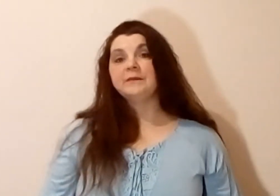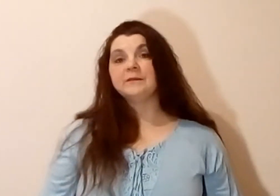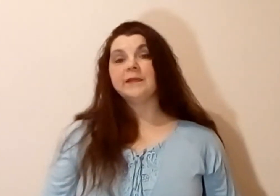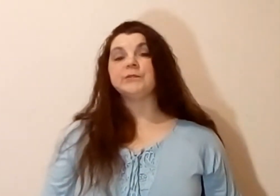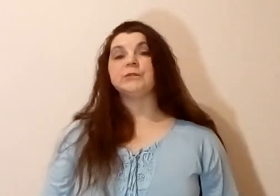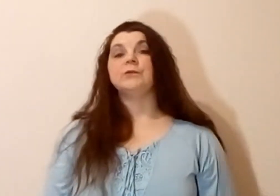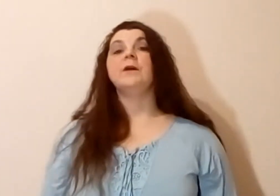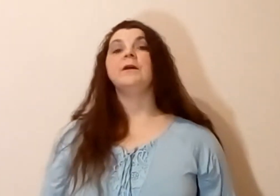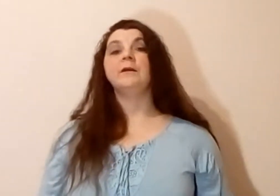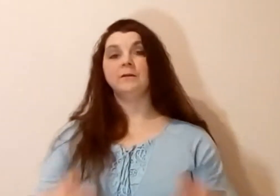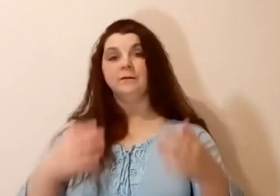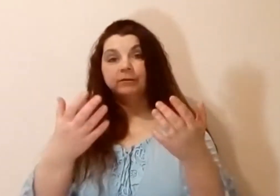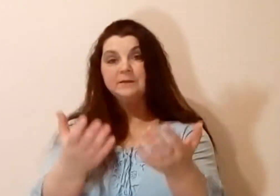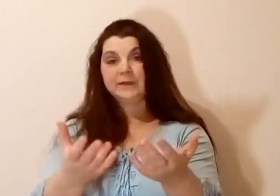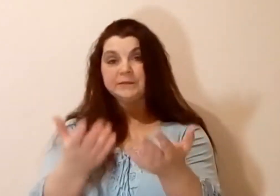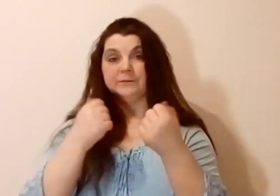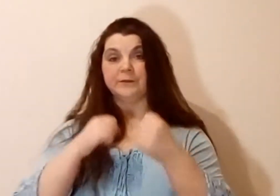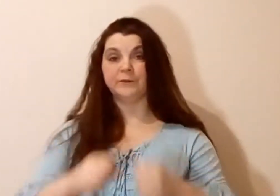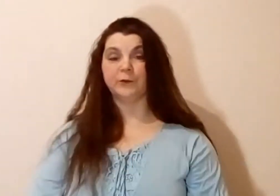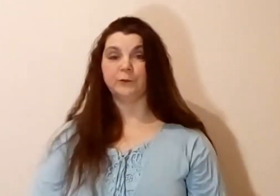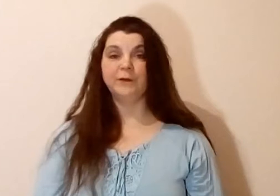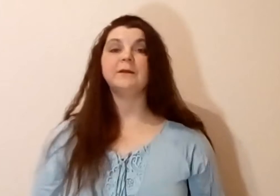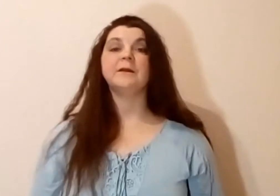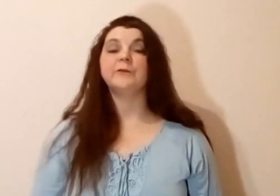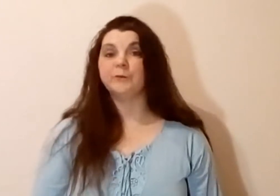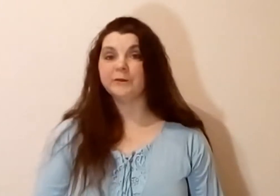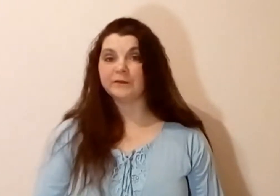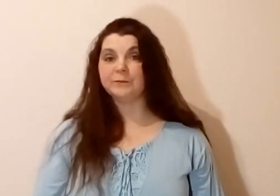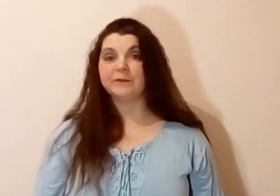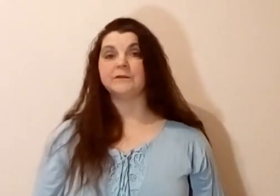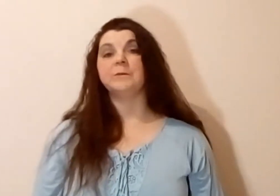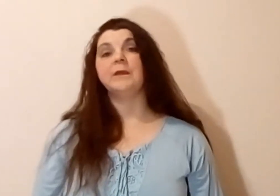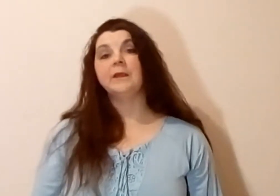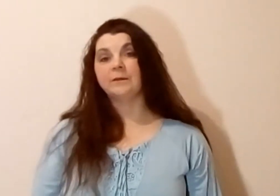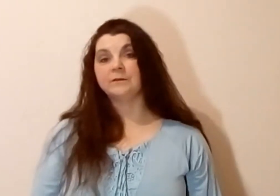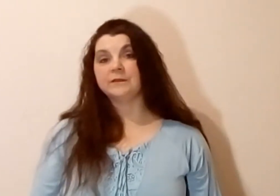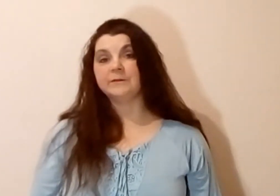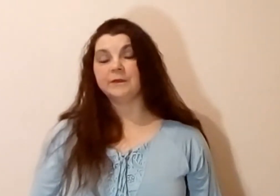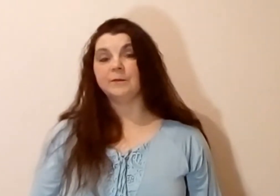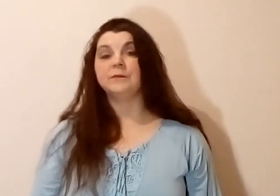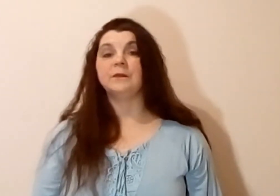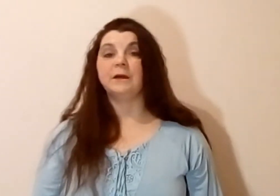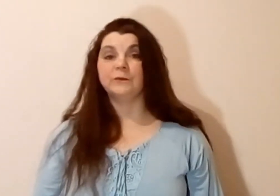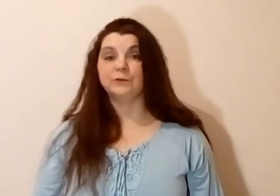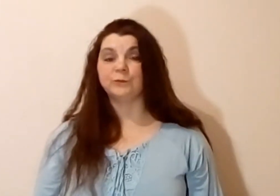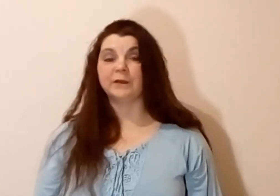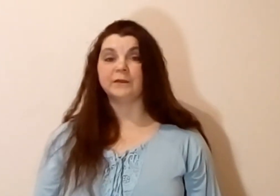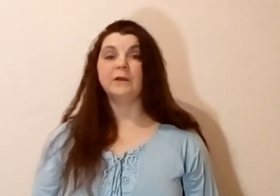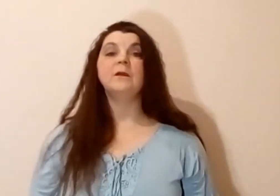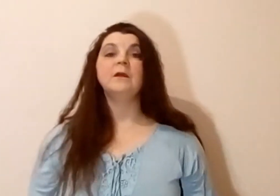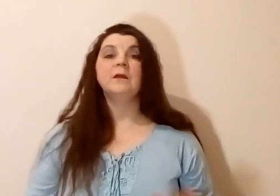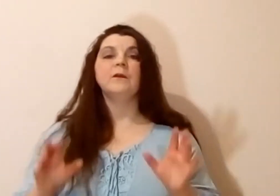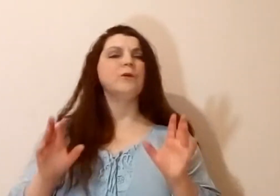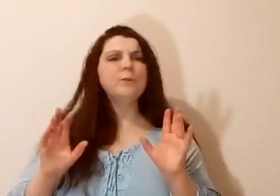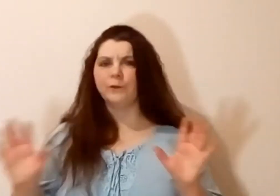знаем, что наш видеоролик, который мы записываем и выставляем на YouTube-канал, любой